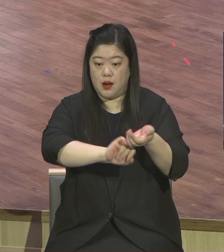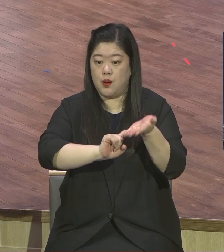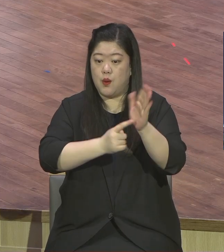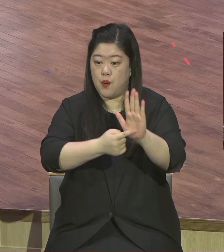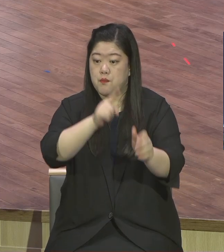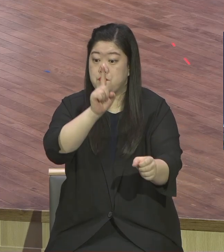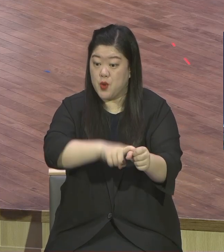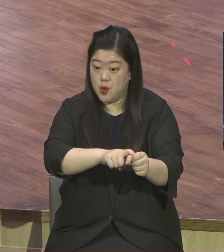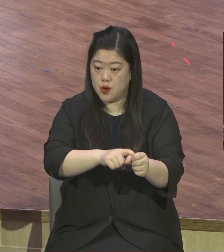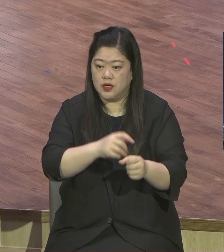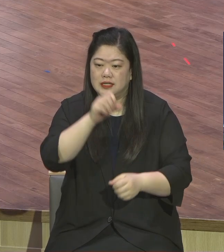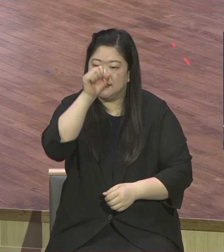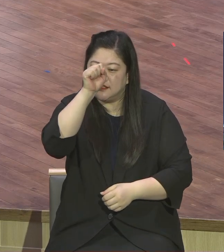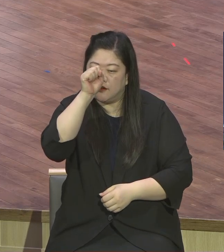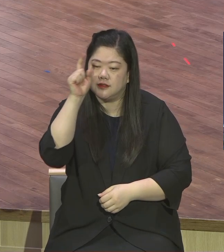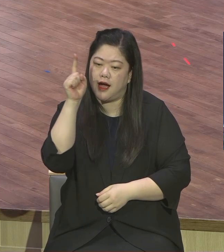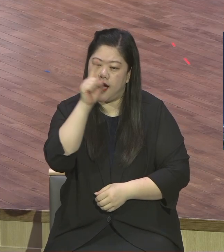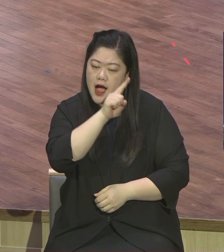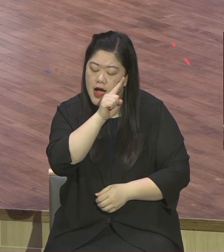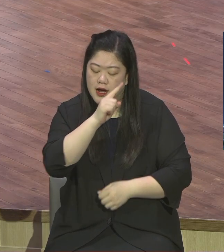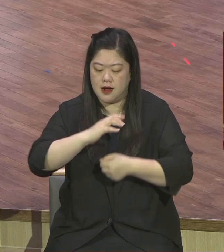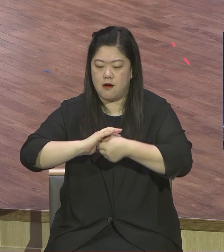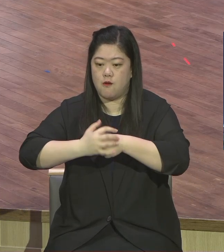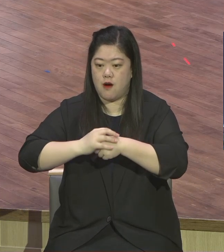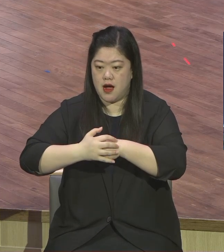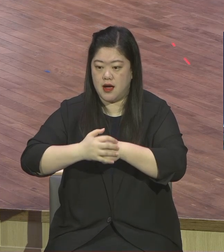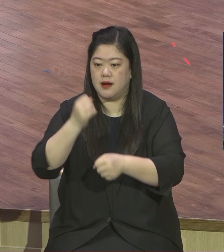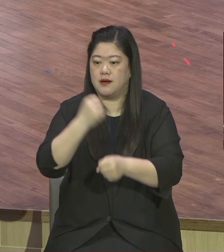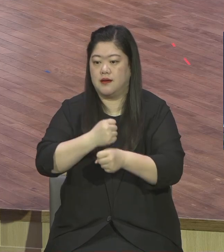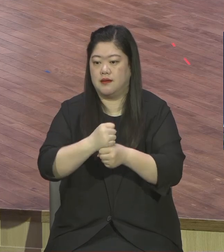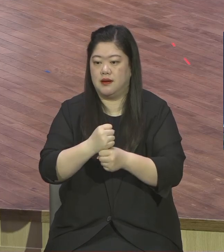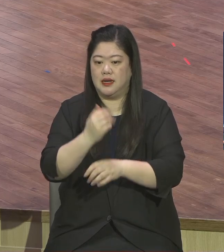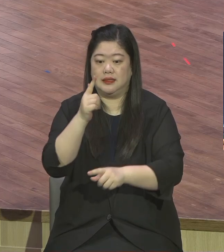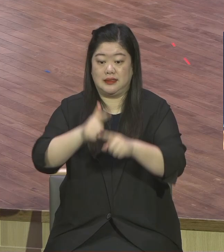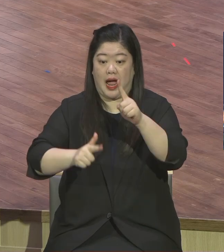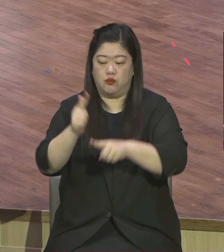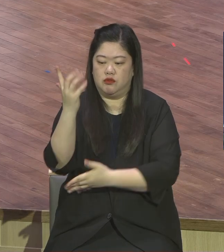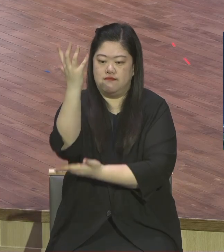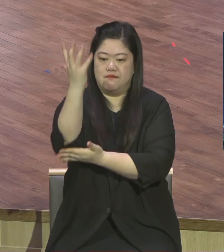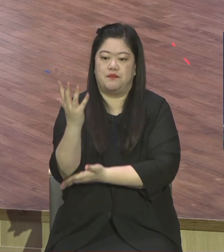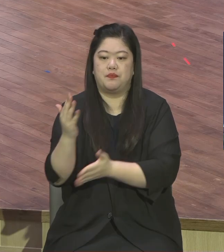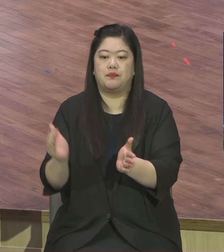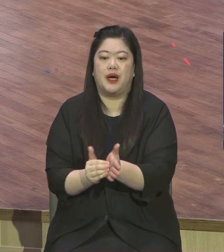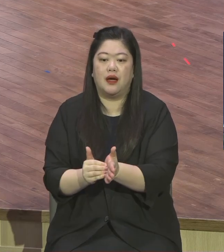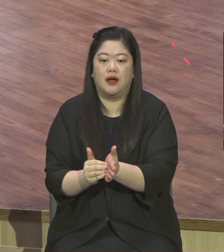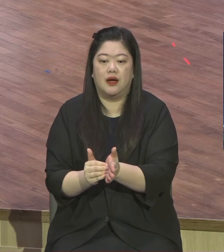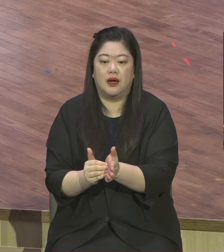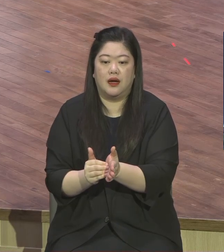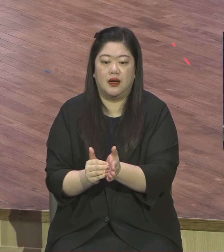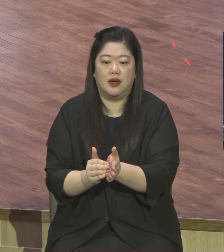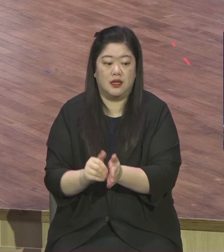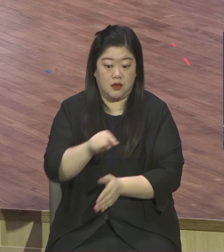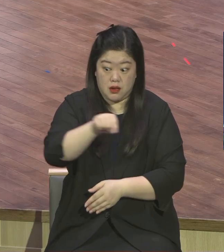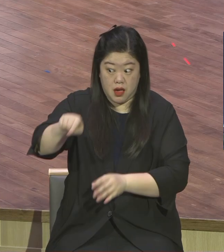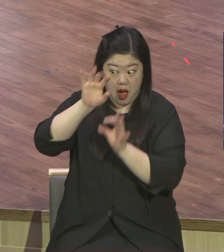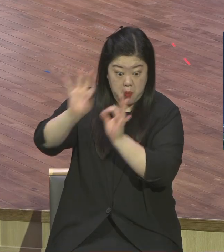이거 이거 하지 마 이거 하면 너 죽어 그러니까 다른 거 다 가져 요거 요 약속을 하는 타락한